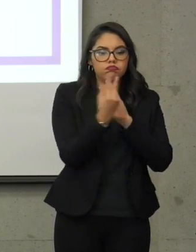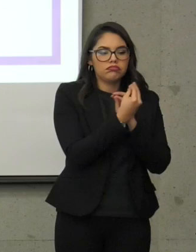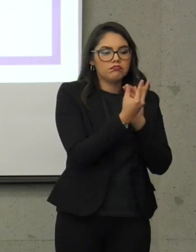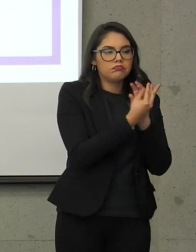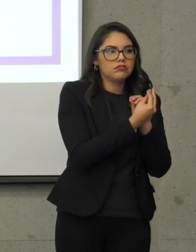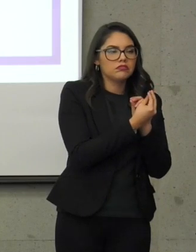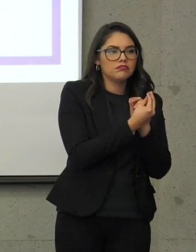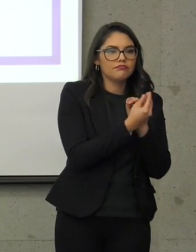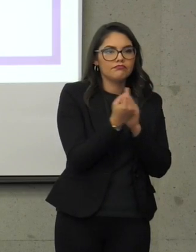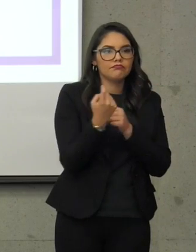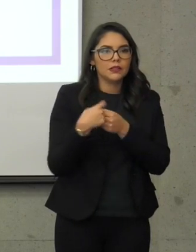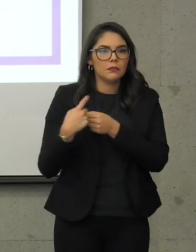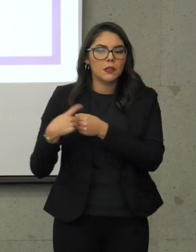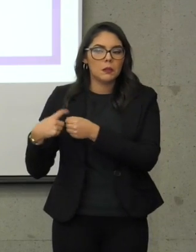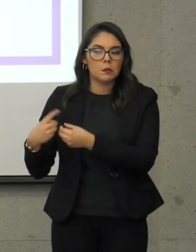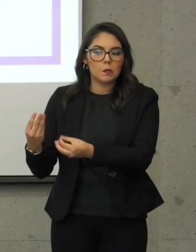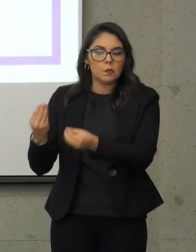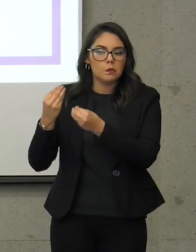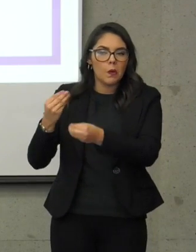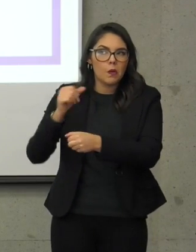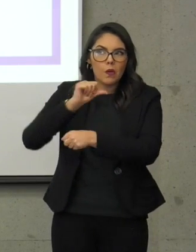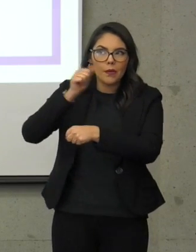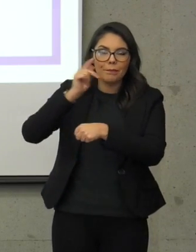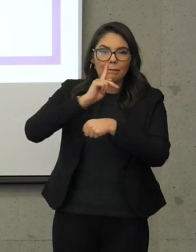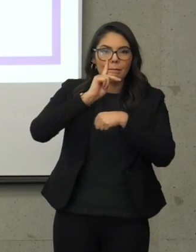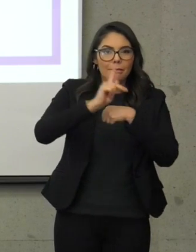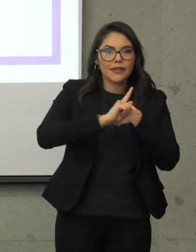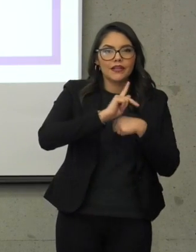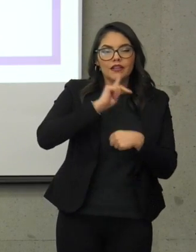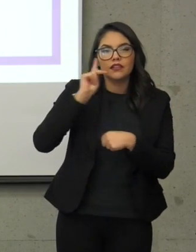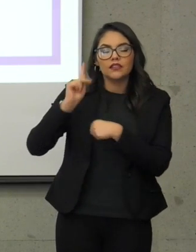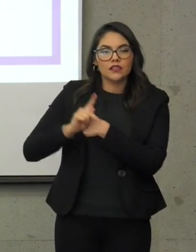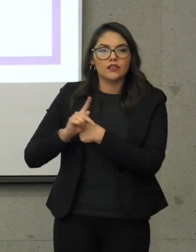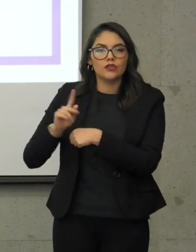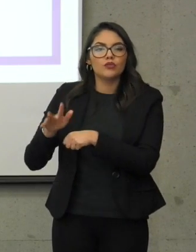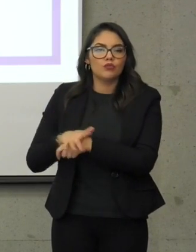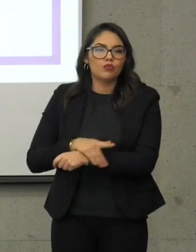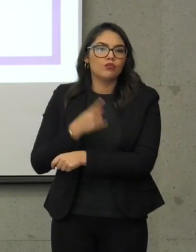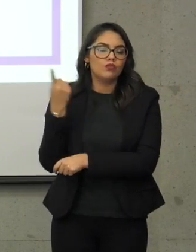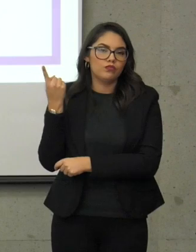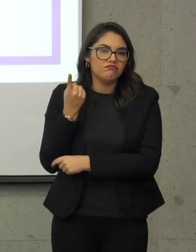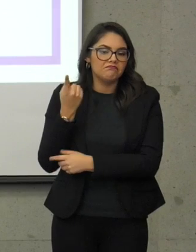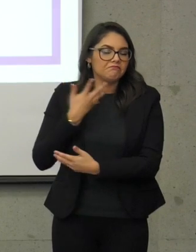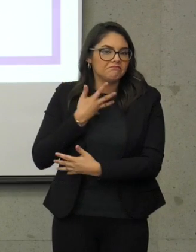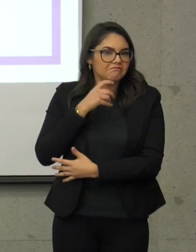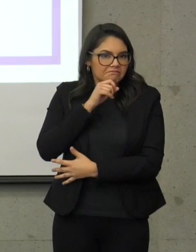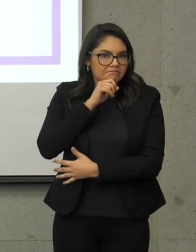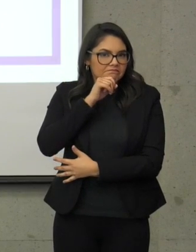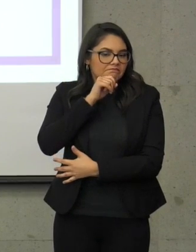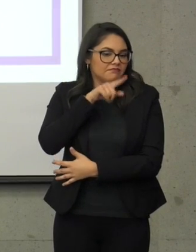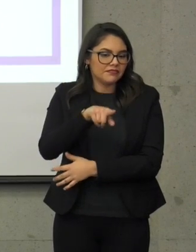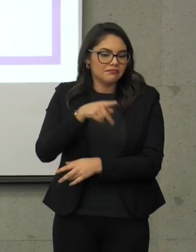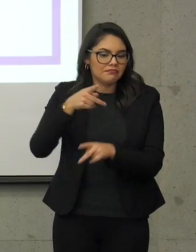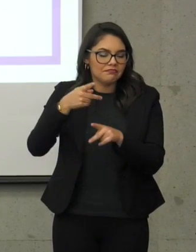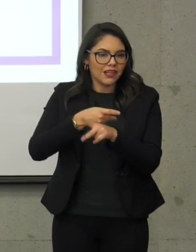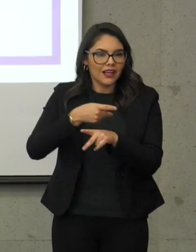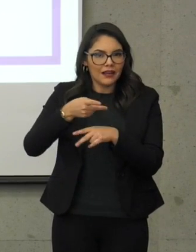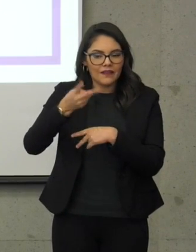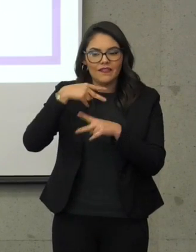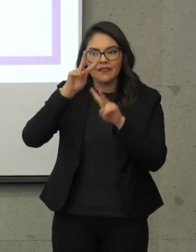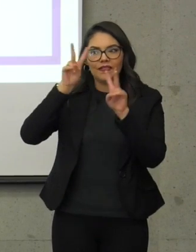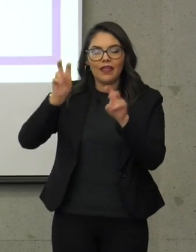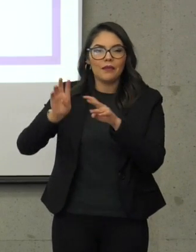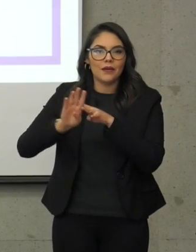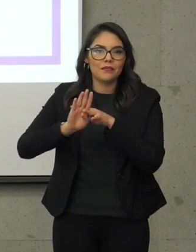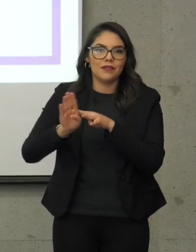ese grupo y que son la mayoría de la federación, exactamente en la agenda migratoria. Nosotros, la Ciudad de México,